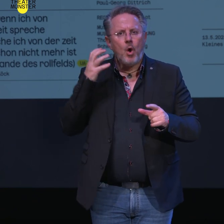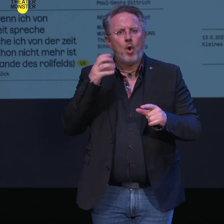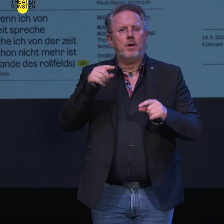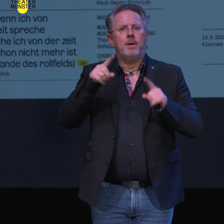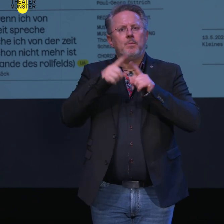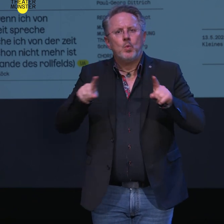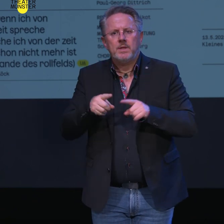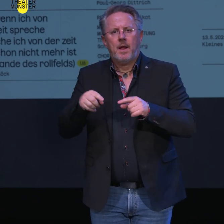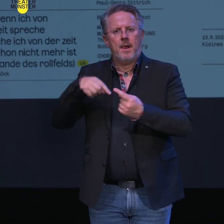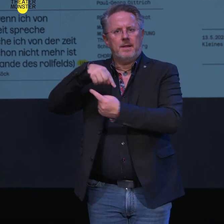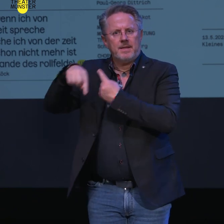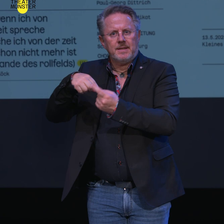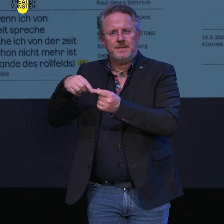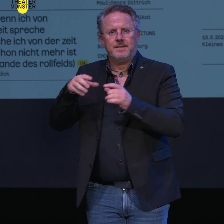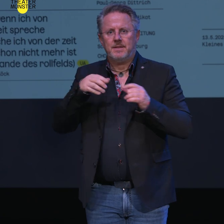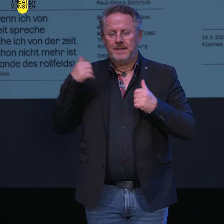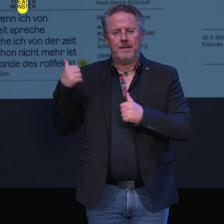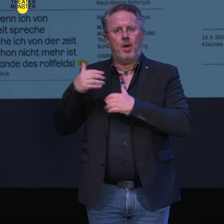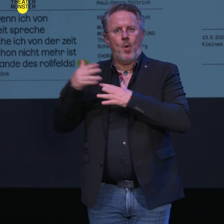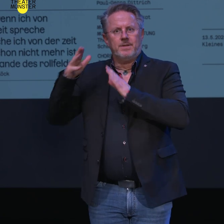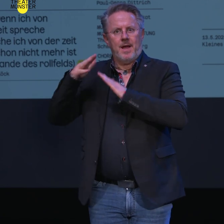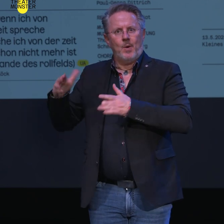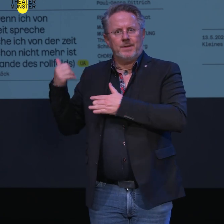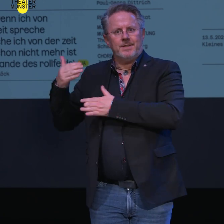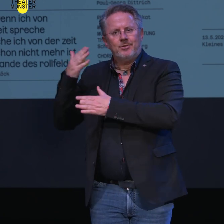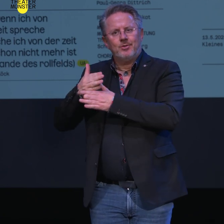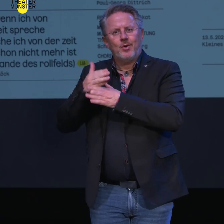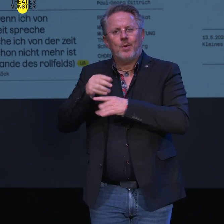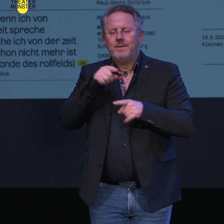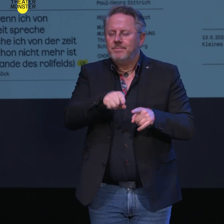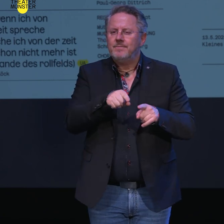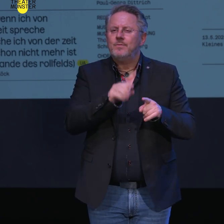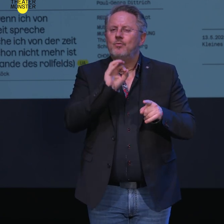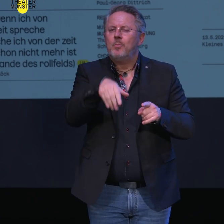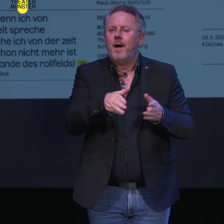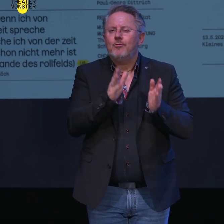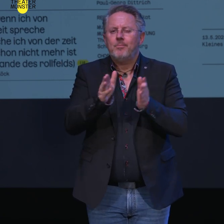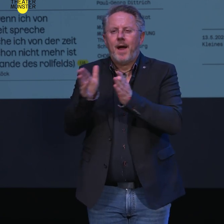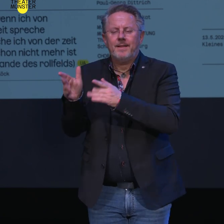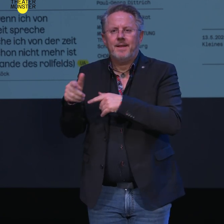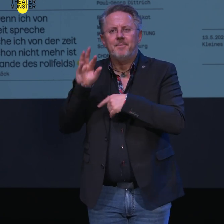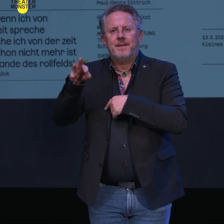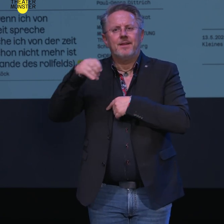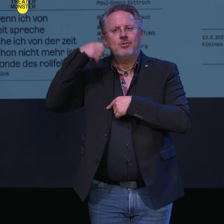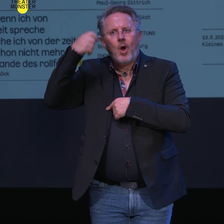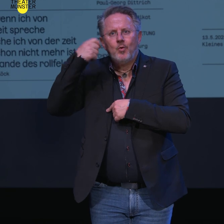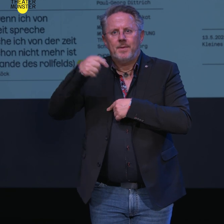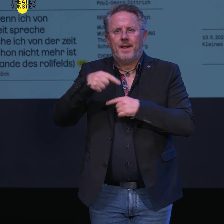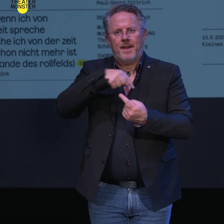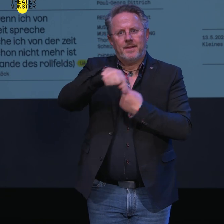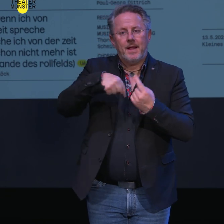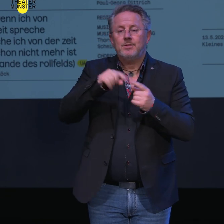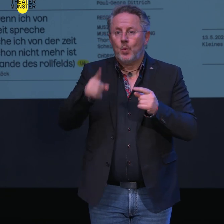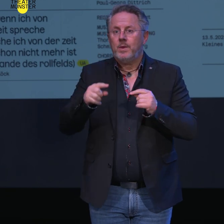zusammen mit dem Tanz im Großen Haus, die bereits erwähnte spatenübergreifende Produktion mit Schauspiel und Tanz und eine